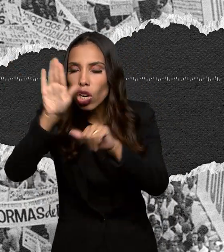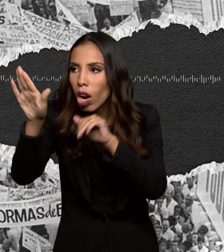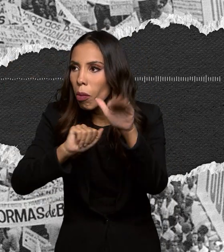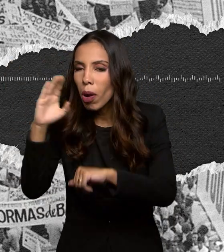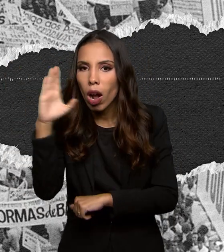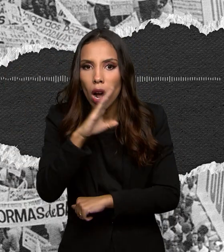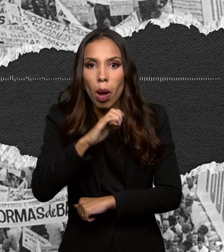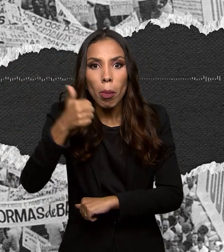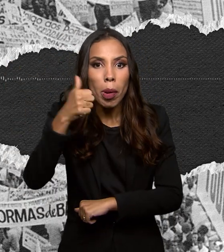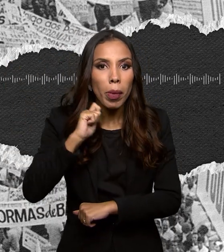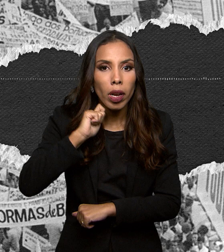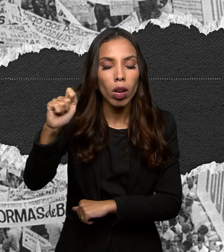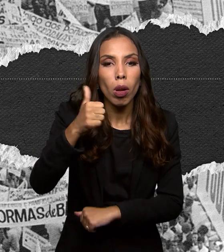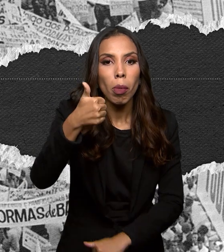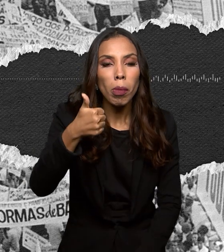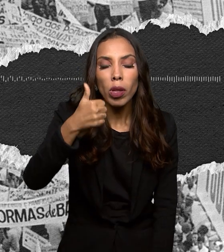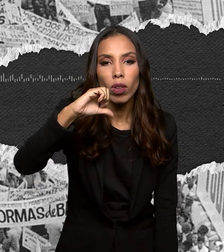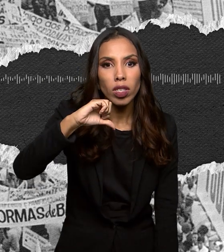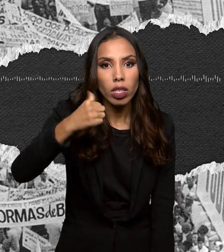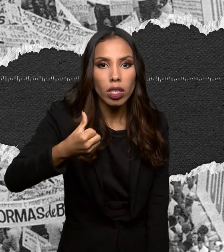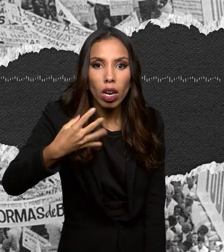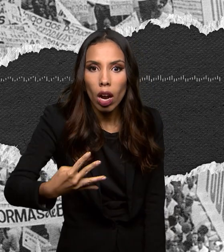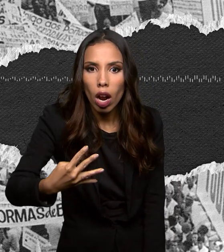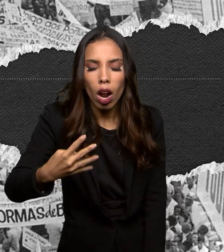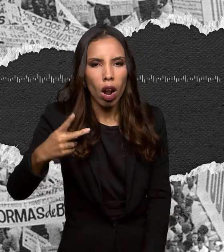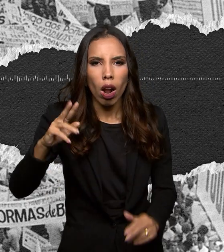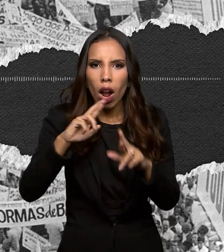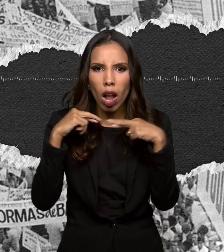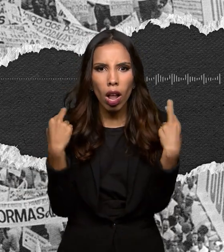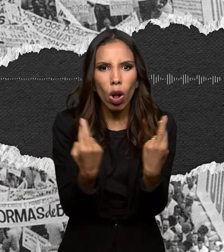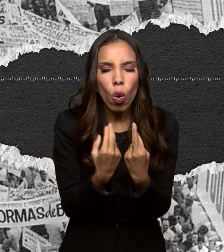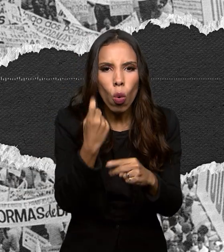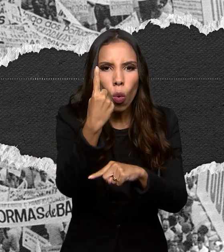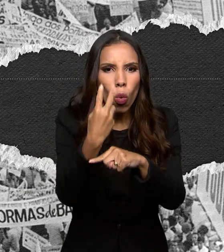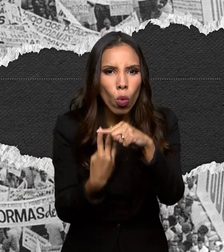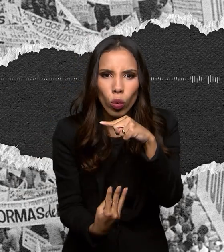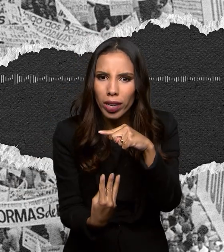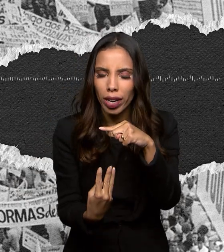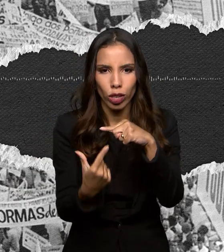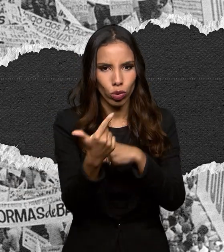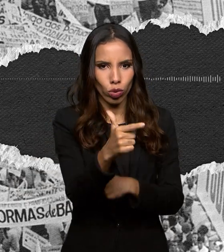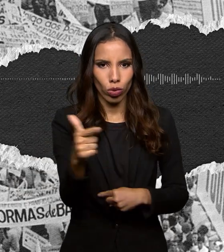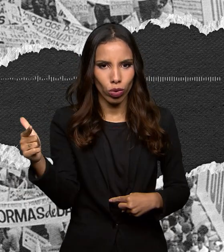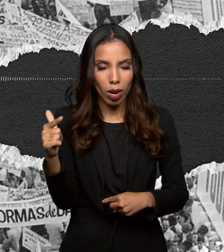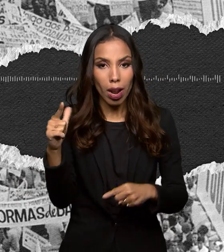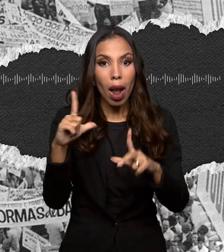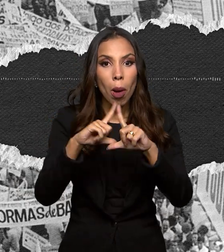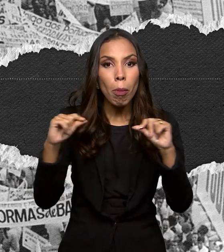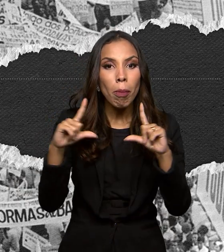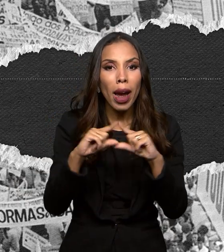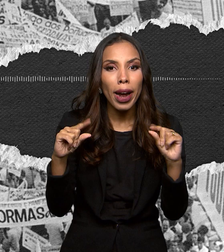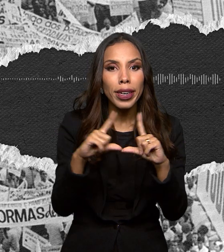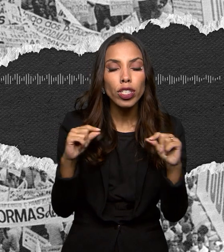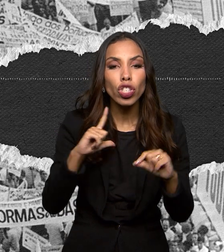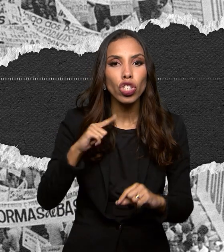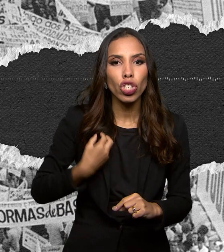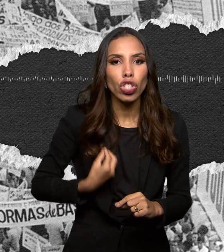1964 não chegou a reunir nenhum terço do parlamento. Brasília estava sitiada, estradas e o